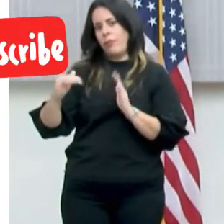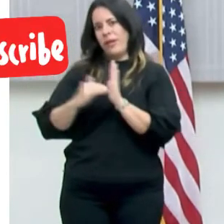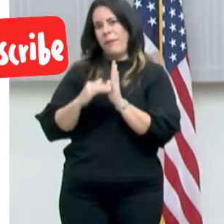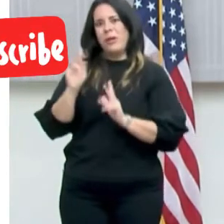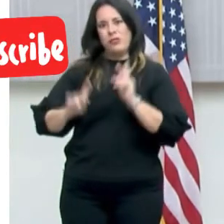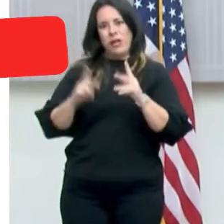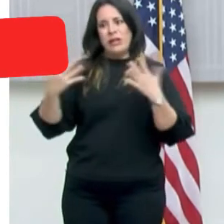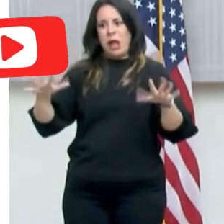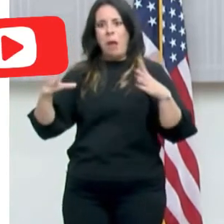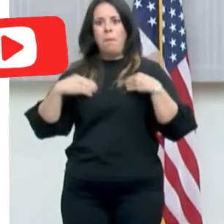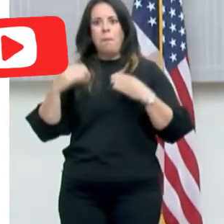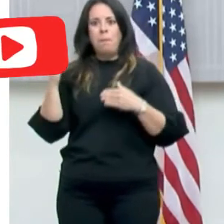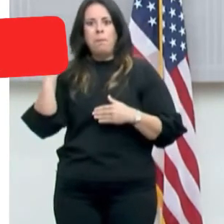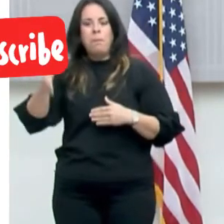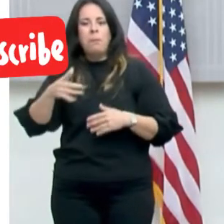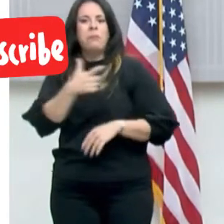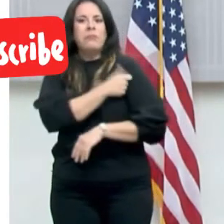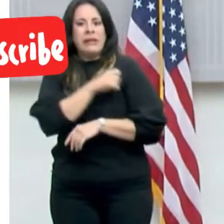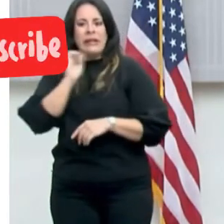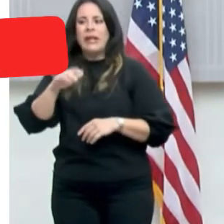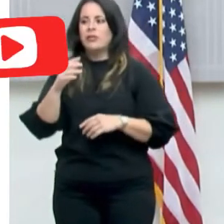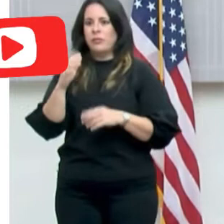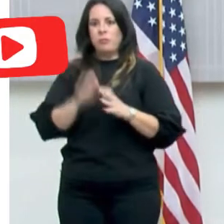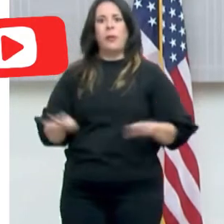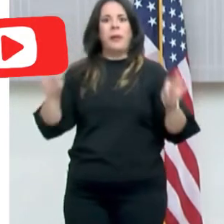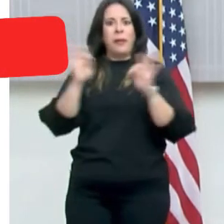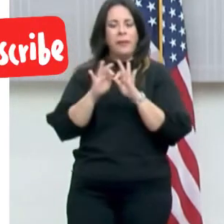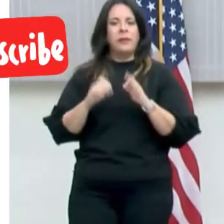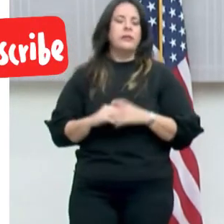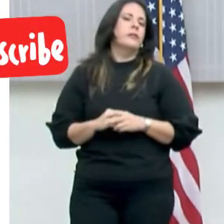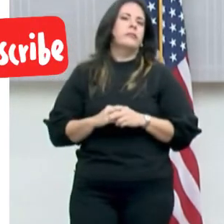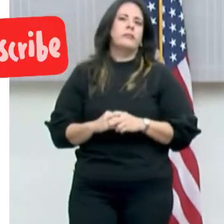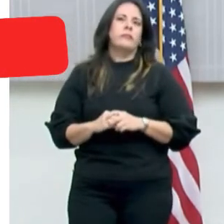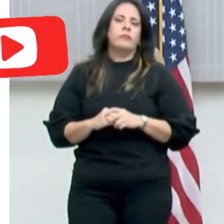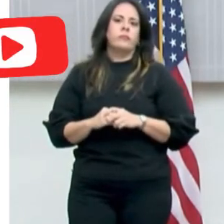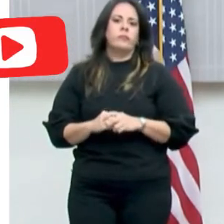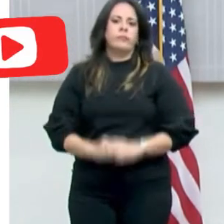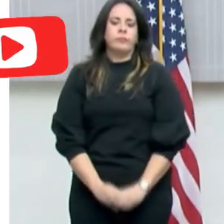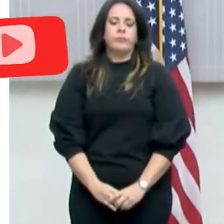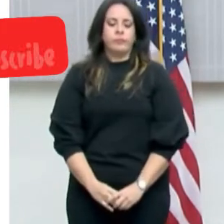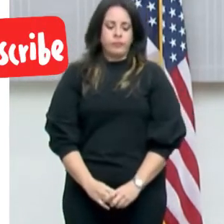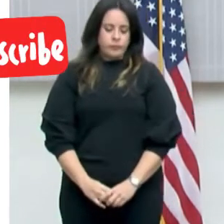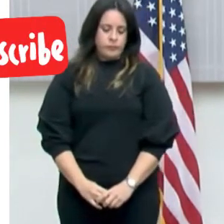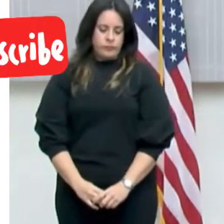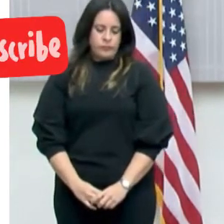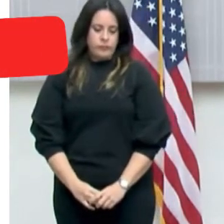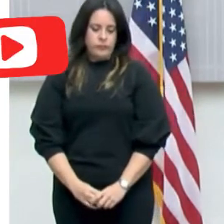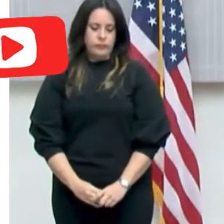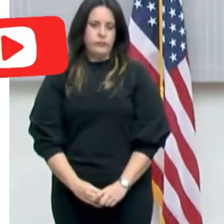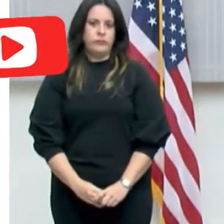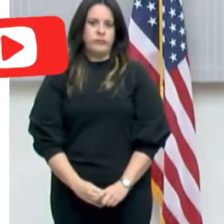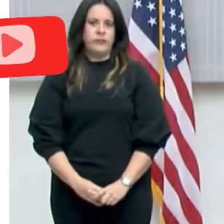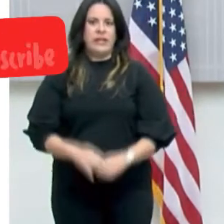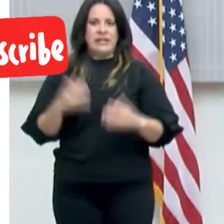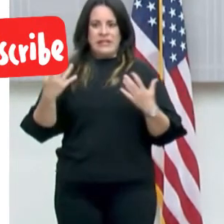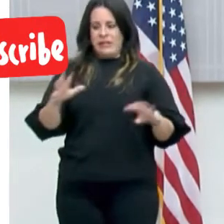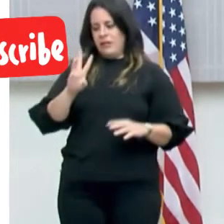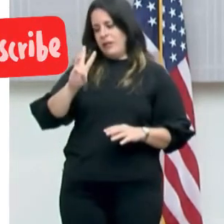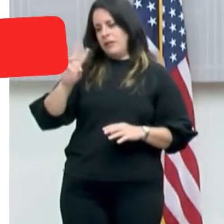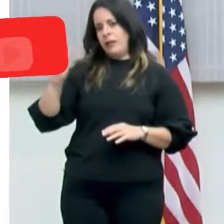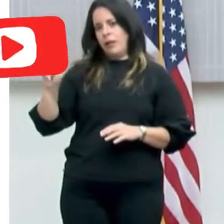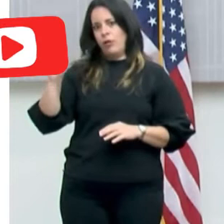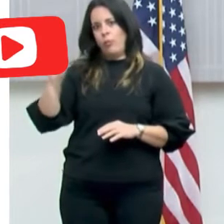es una cantidad así, es una cantidad récord. Por otro lado, ya tenemos 62